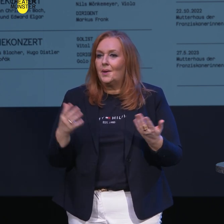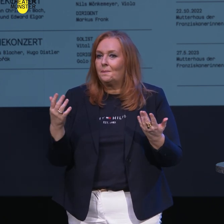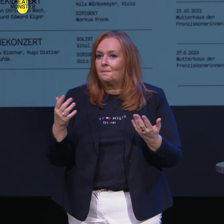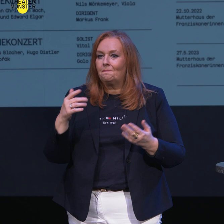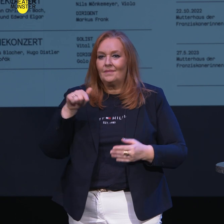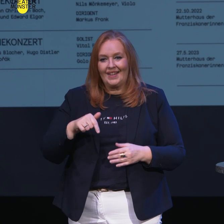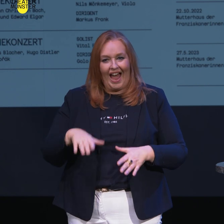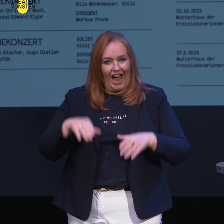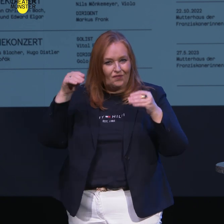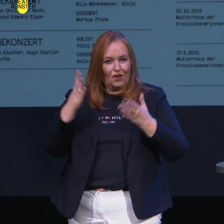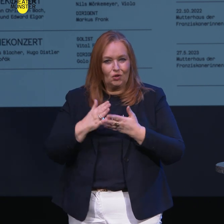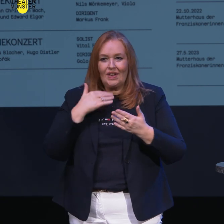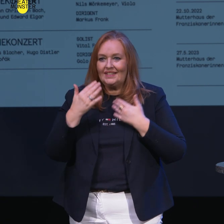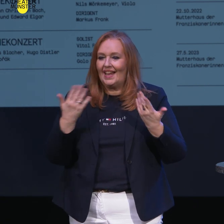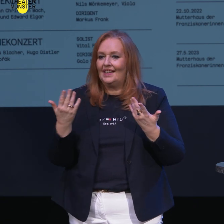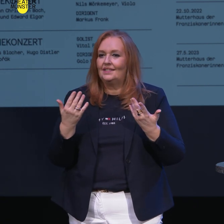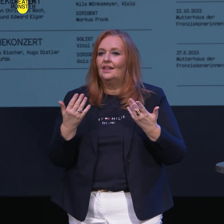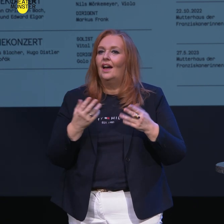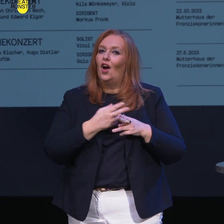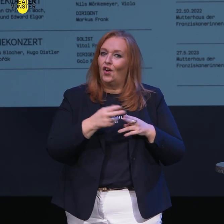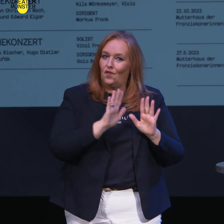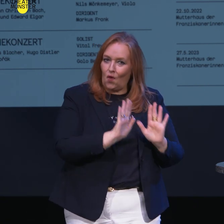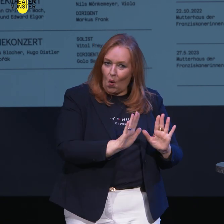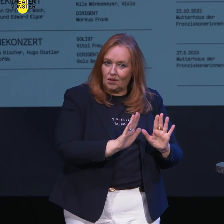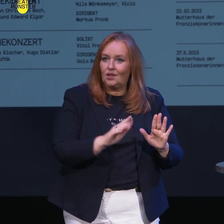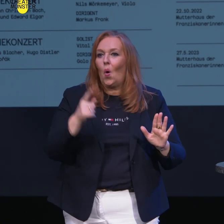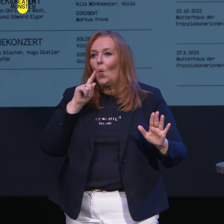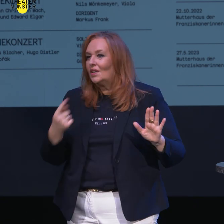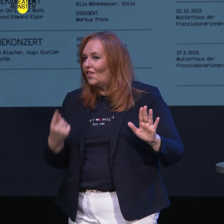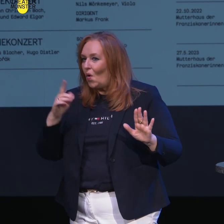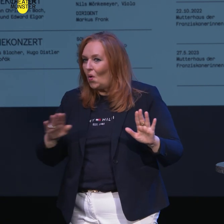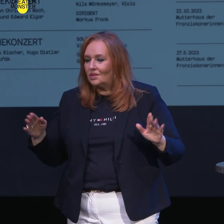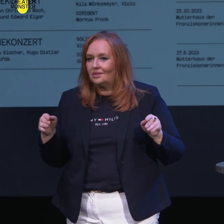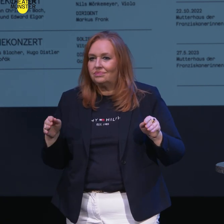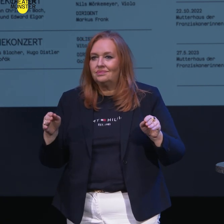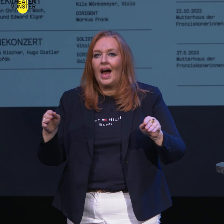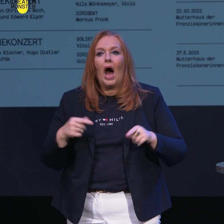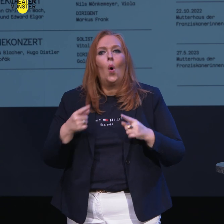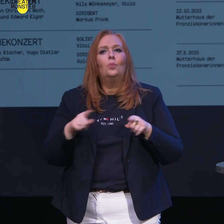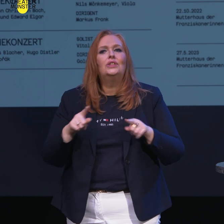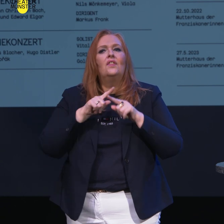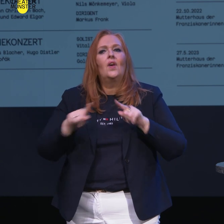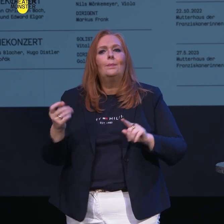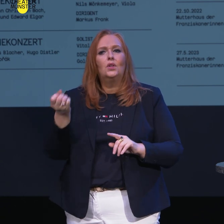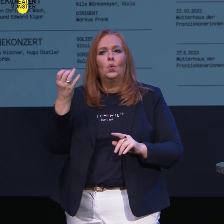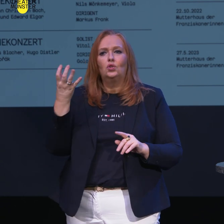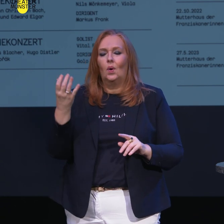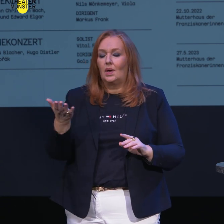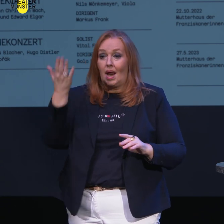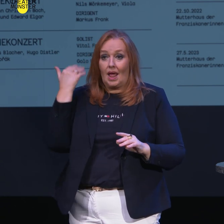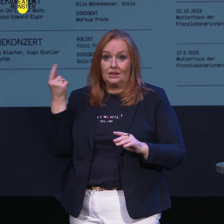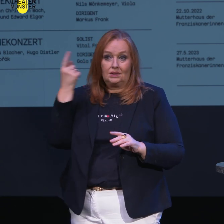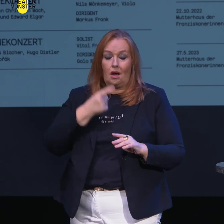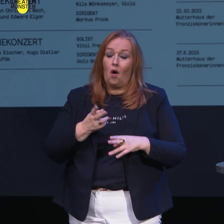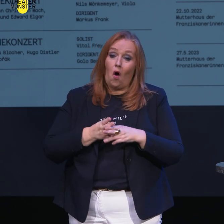Im eingangs erwähnten Nebeneinander des Gewohnten und Ungewohnten war die Musik fremder Kulturen uns immer sehr wichtig. Wir haben das in den letzten Jahren